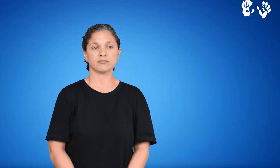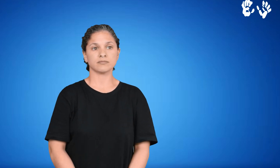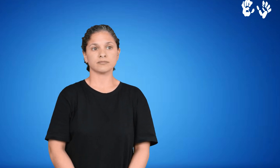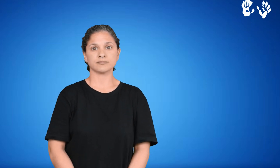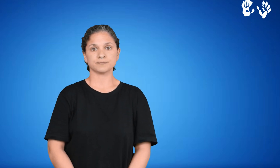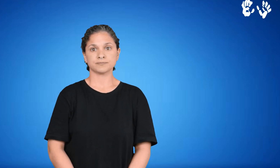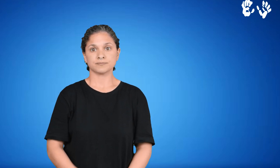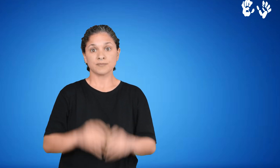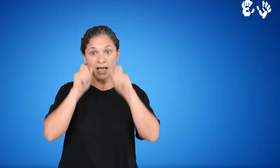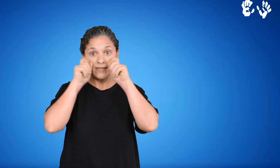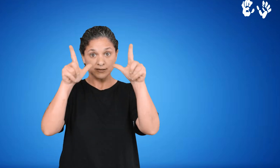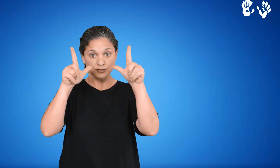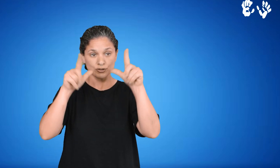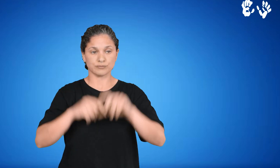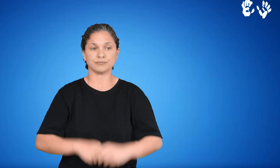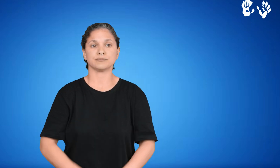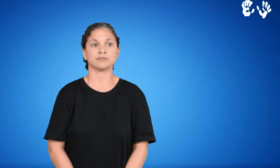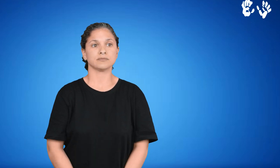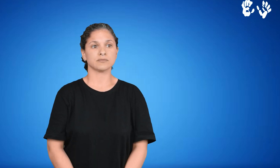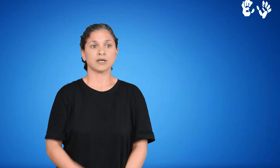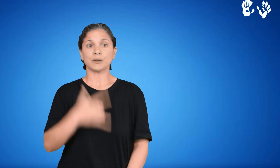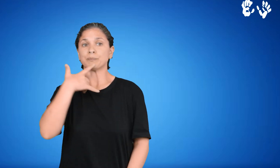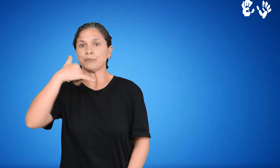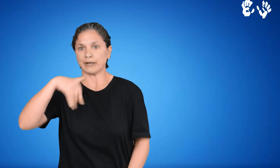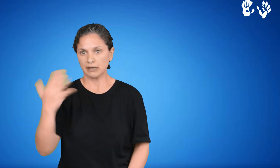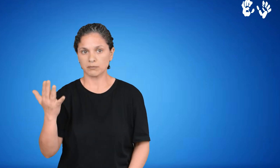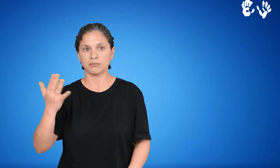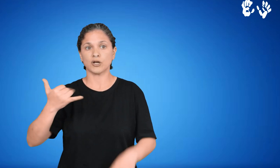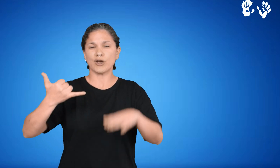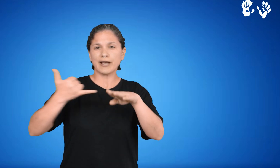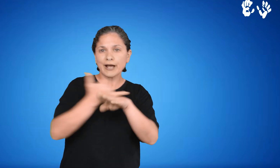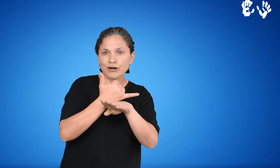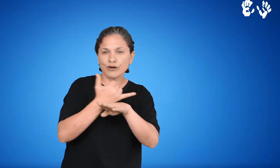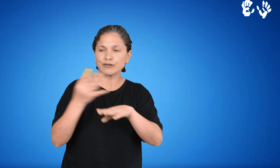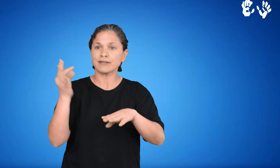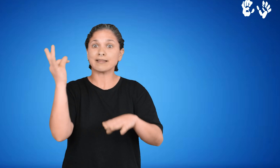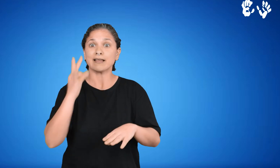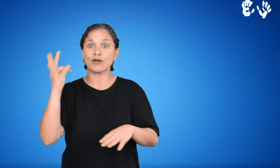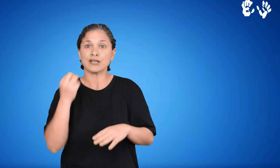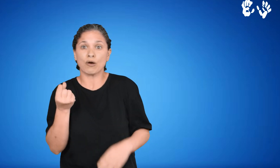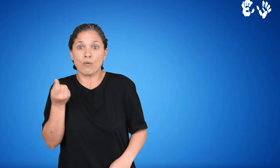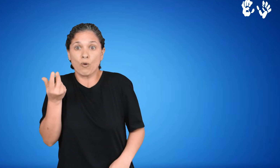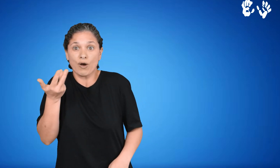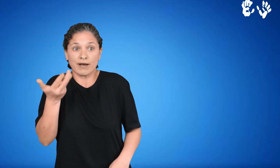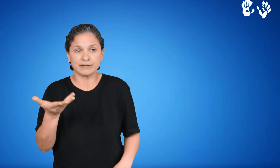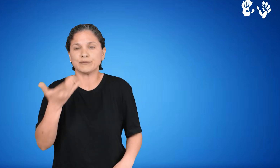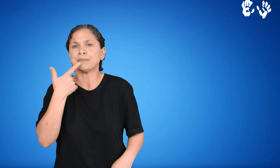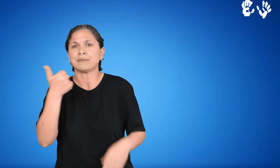Aclaración Si la cantidad teórica fue mal medida, por ejemplo mala utilización de la balanza, el